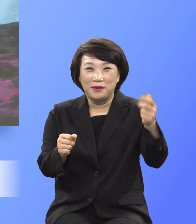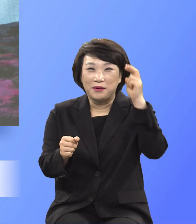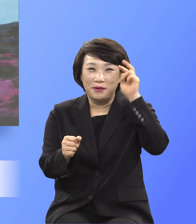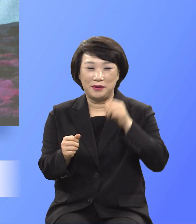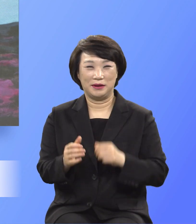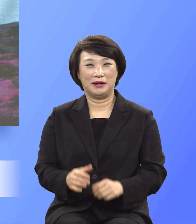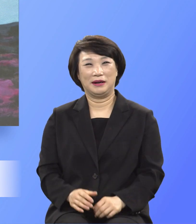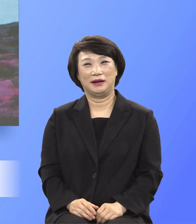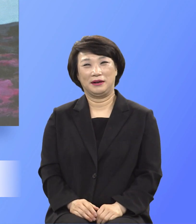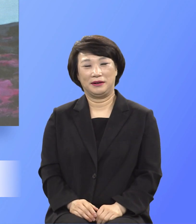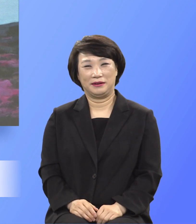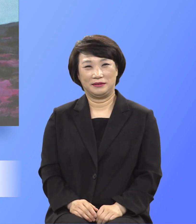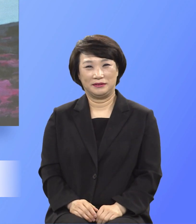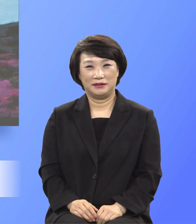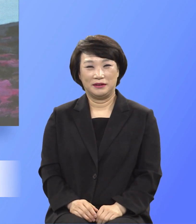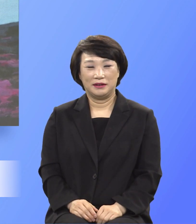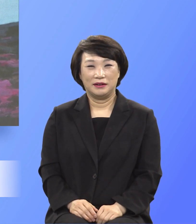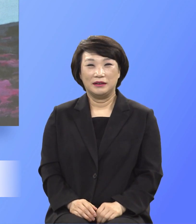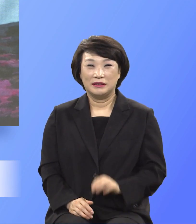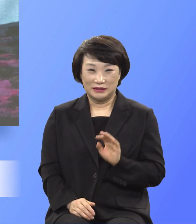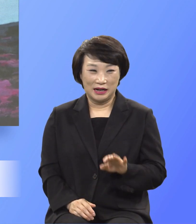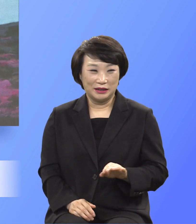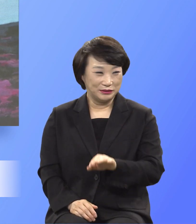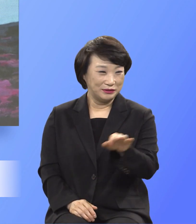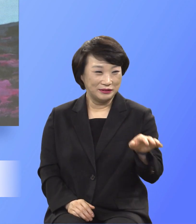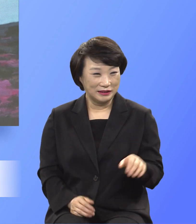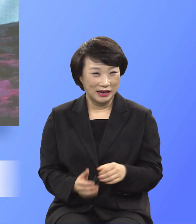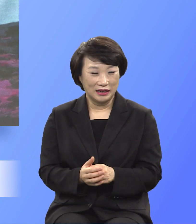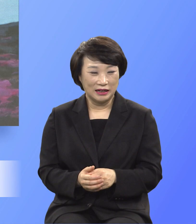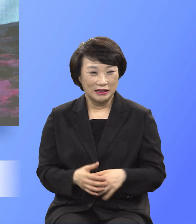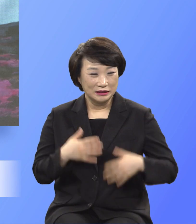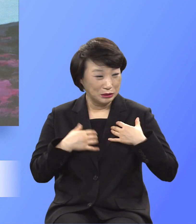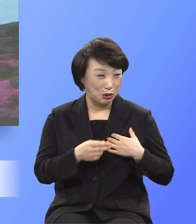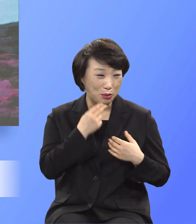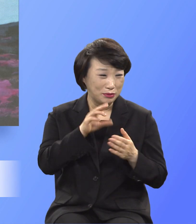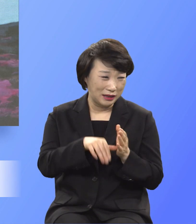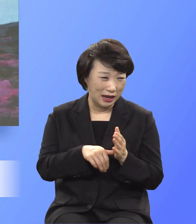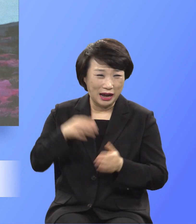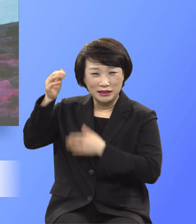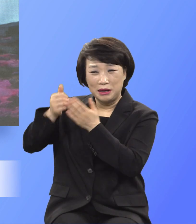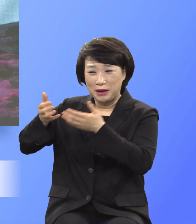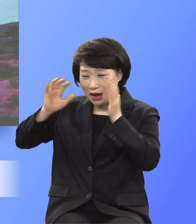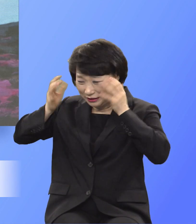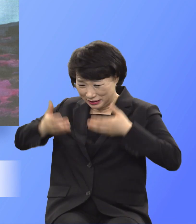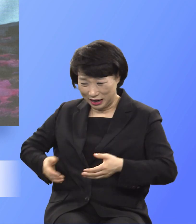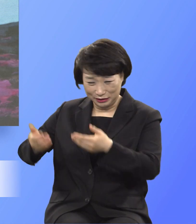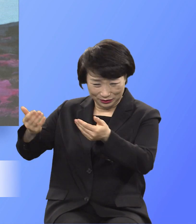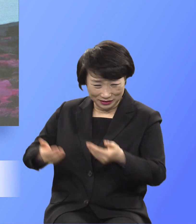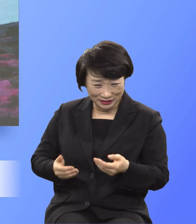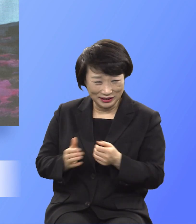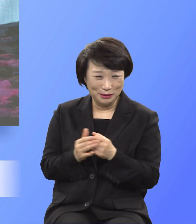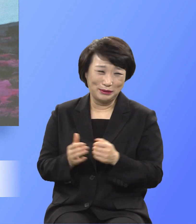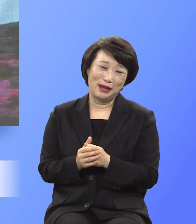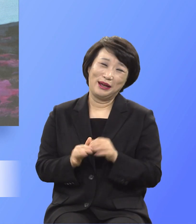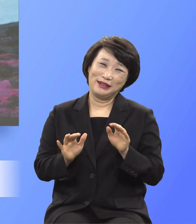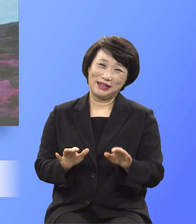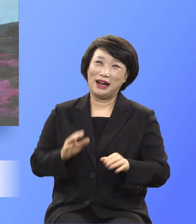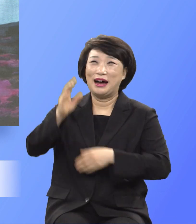하나님이 우리가 낙이 없었을 때 아이를 생산하게 했으니 하나님 앞에도 잘